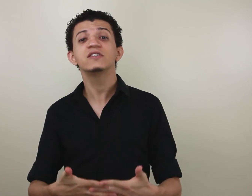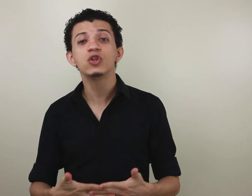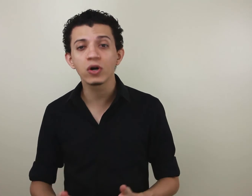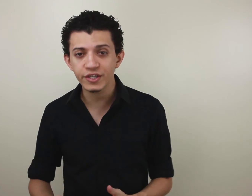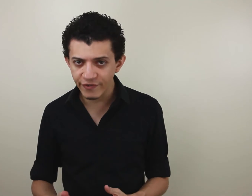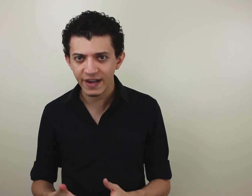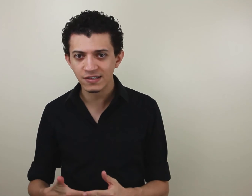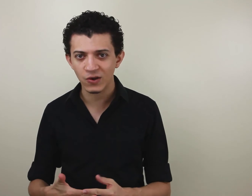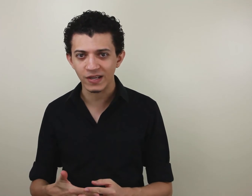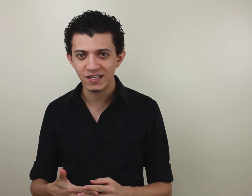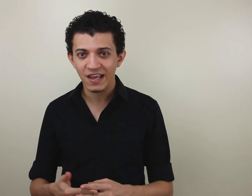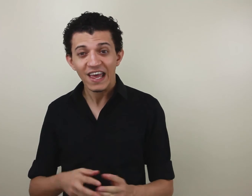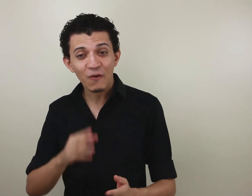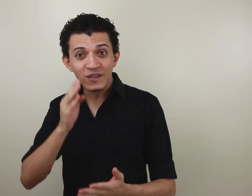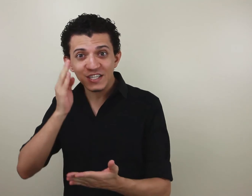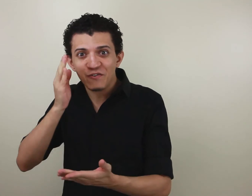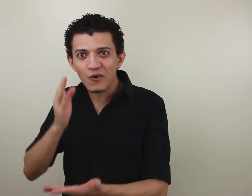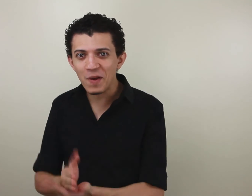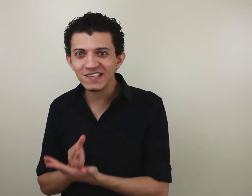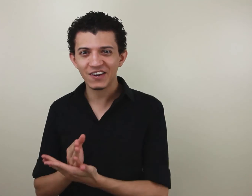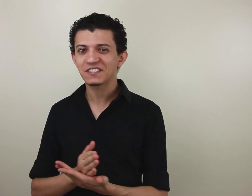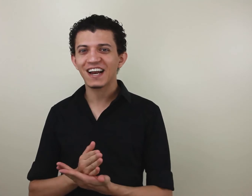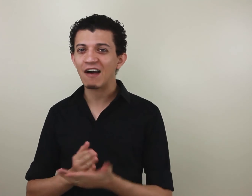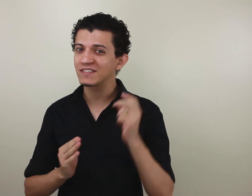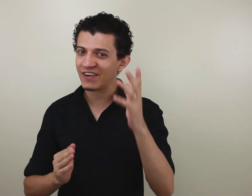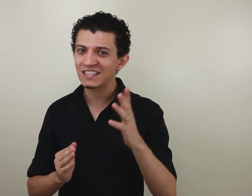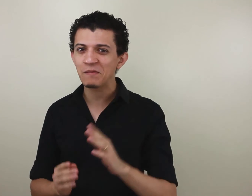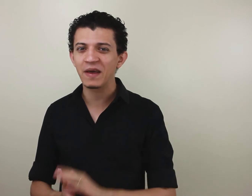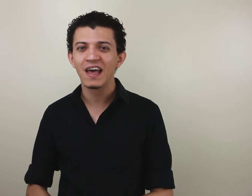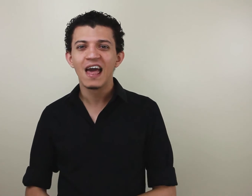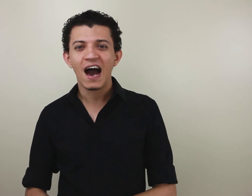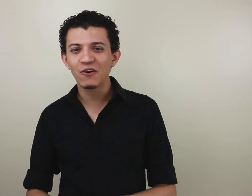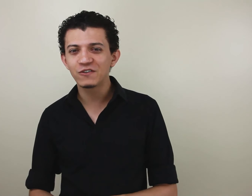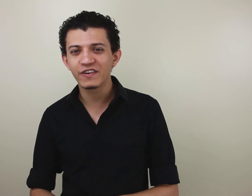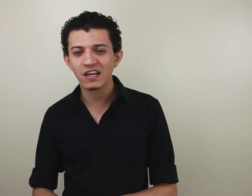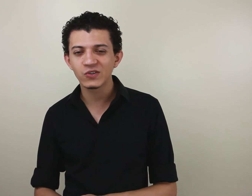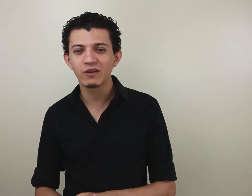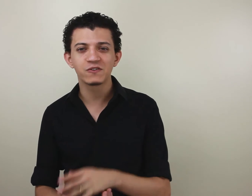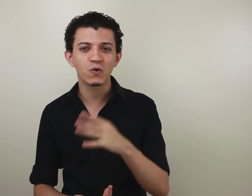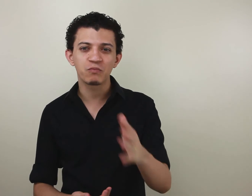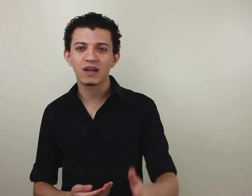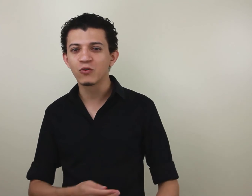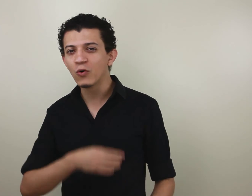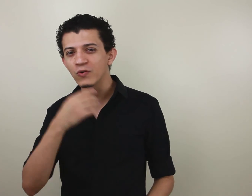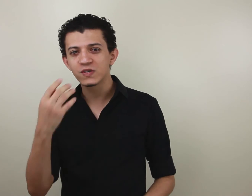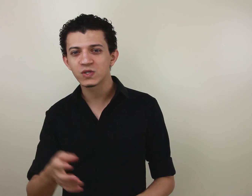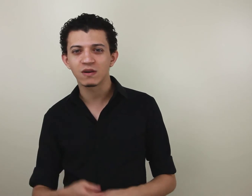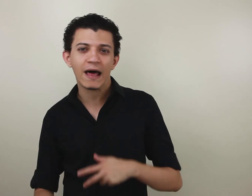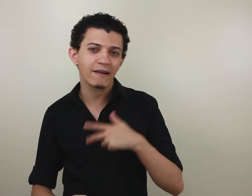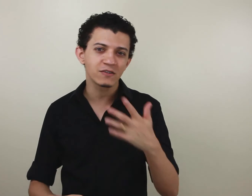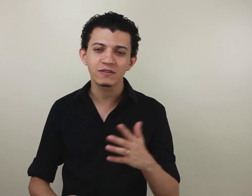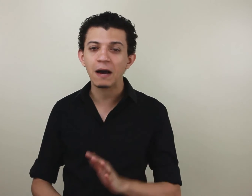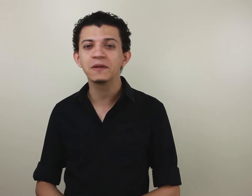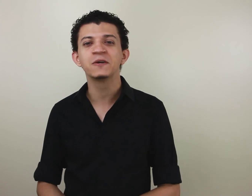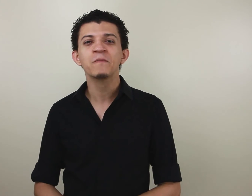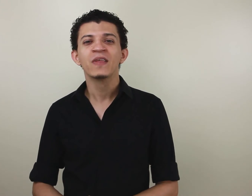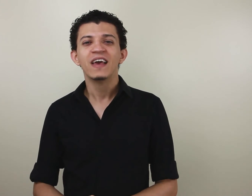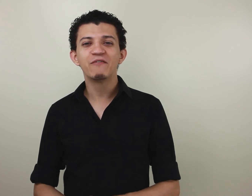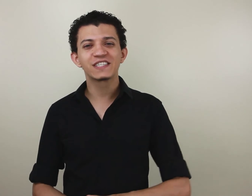notificações. E quando a gente for começar a nossa live, você vai receber as notificações no seu computador, no seu celular, no seu tablet, e você